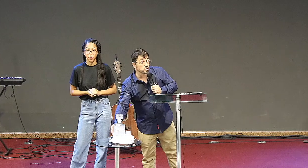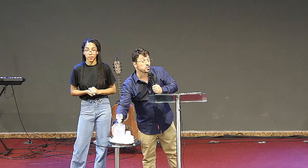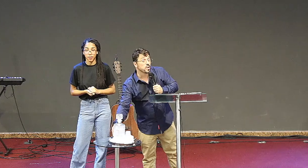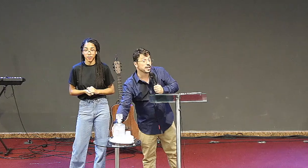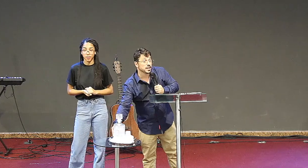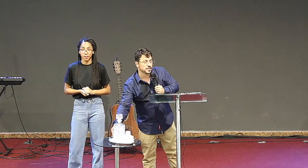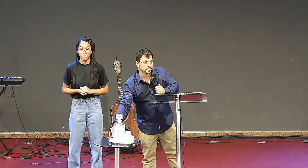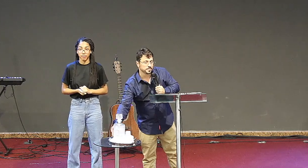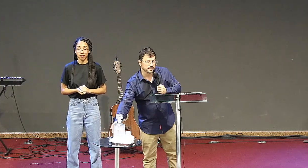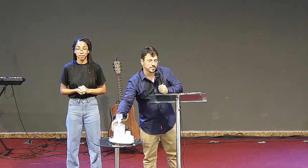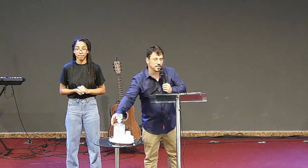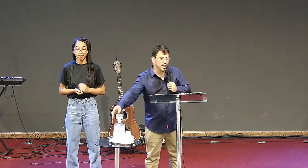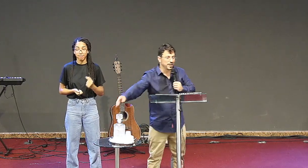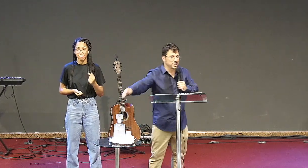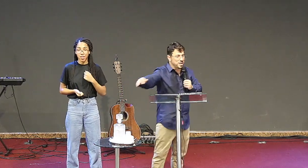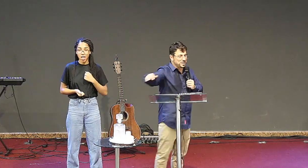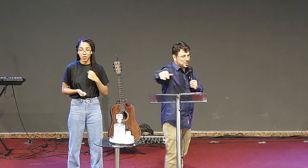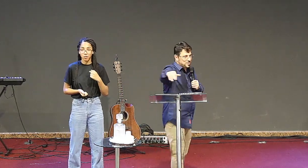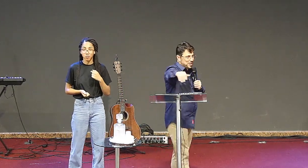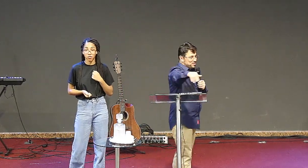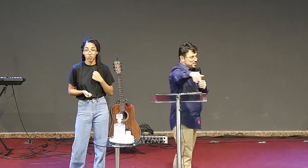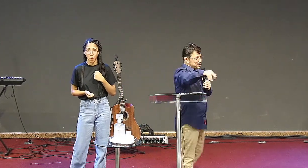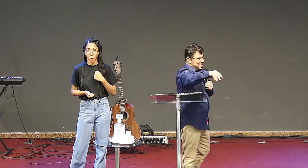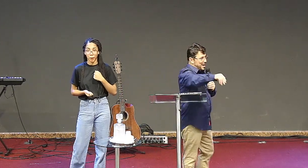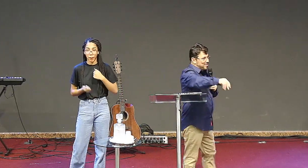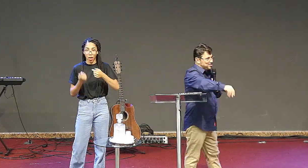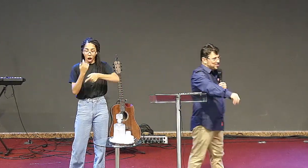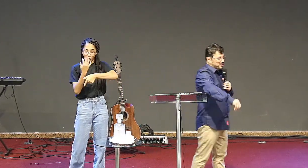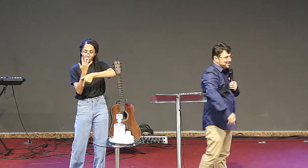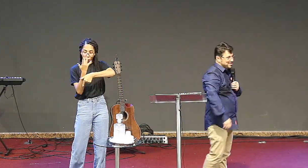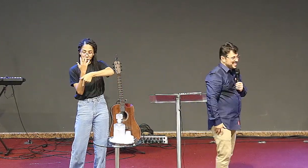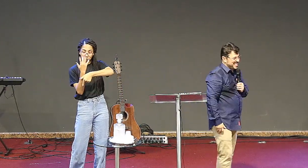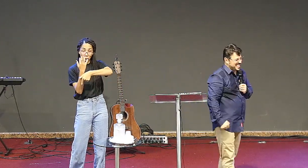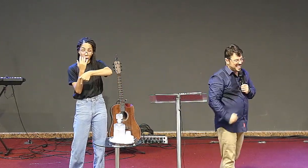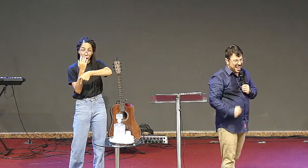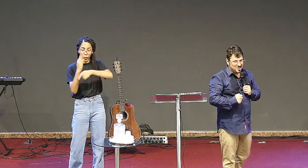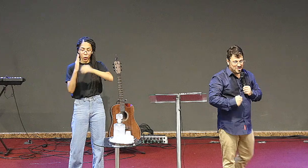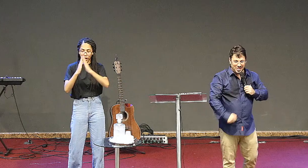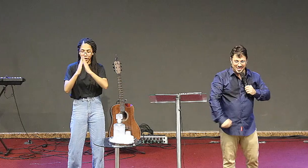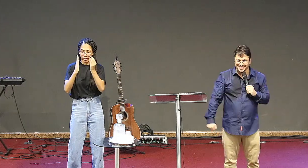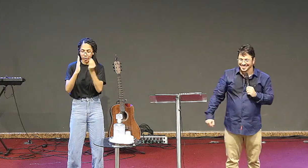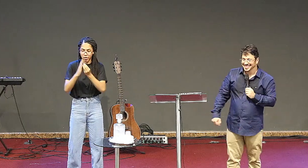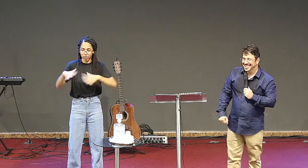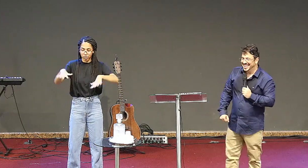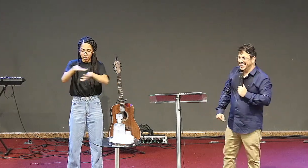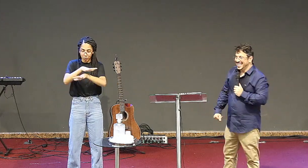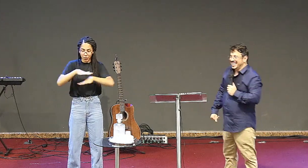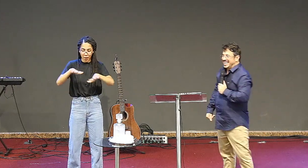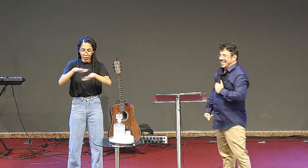eu sou aquele que anda no meio dos candelabros de ouro, e está a glória,